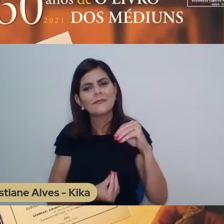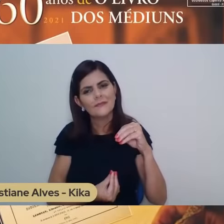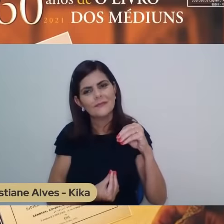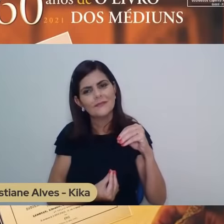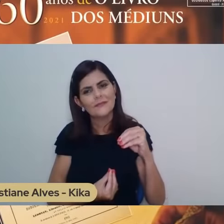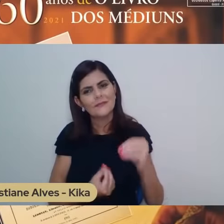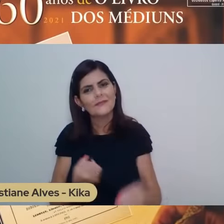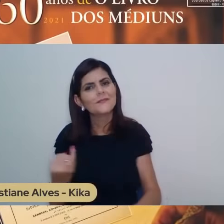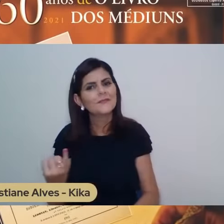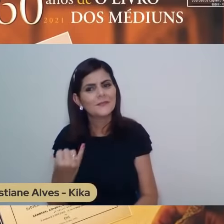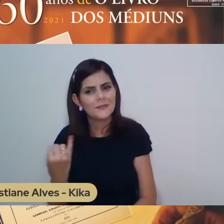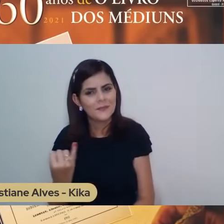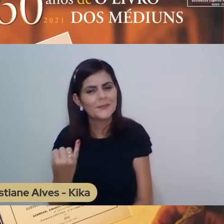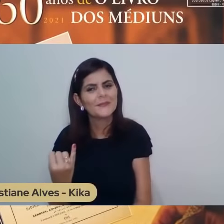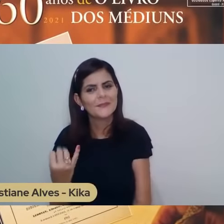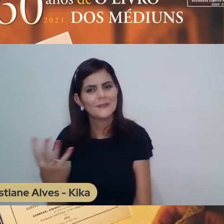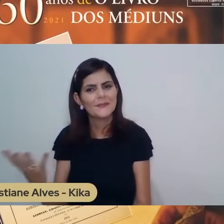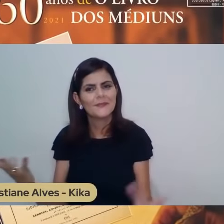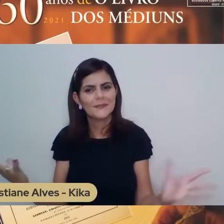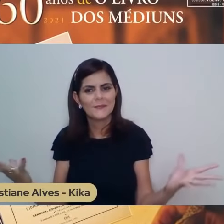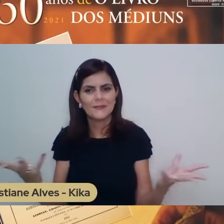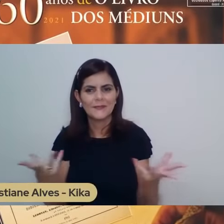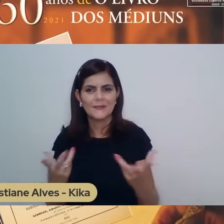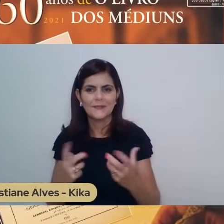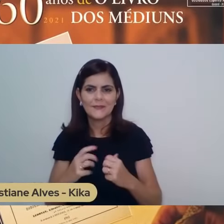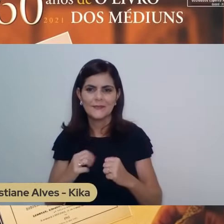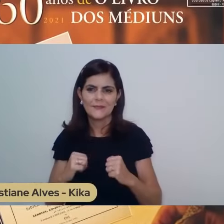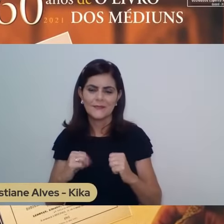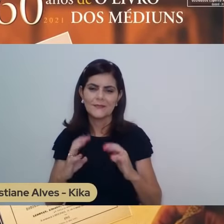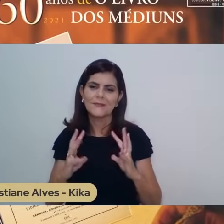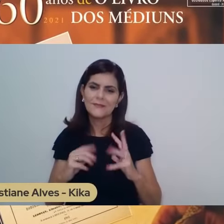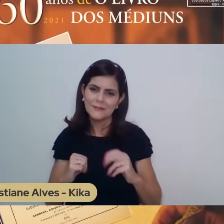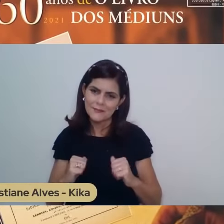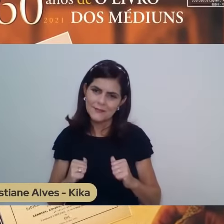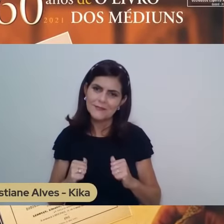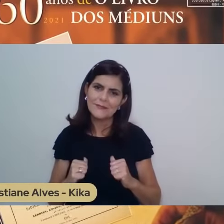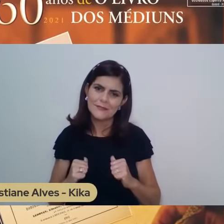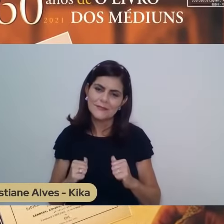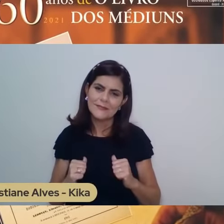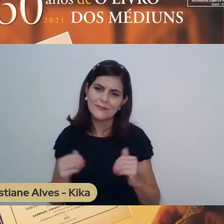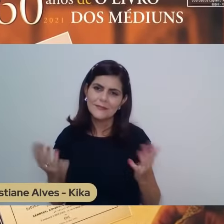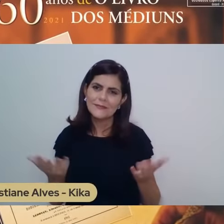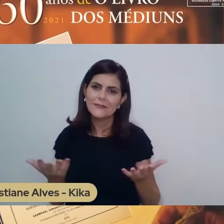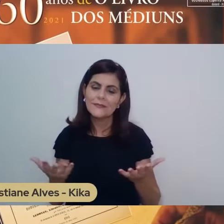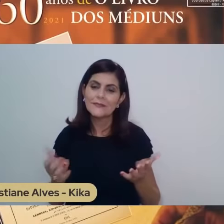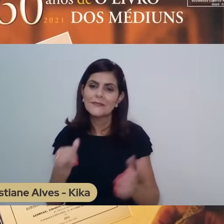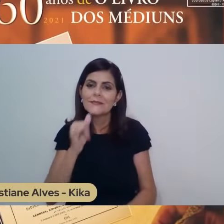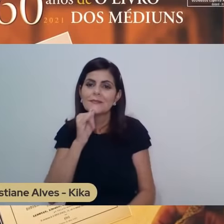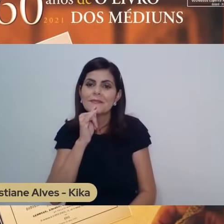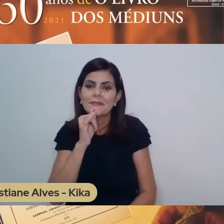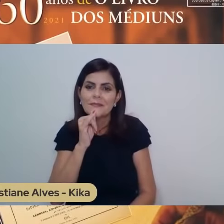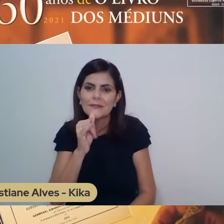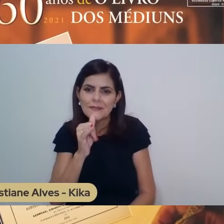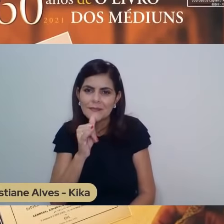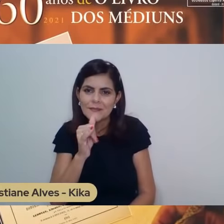alcançou até nós, que varou os séculos e chegou até nós a sua exemplificação.